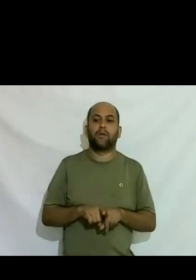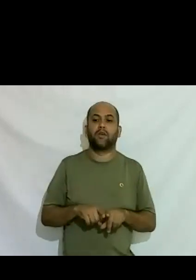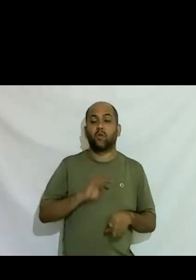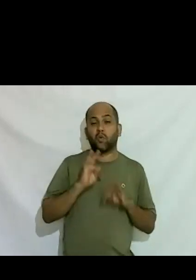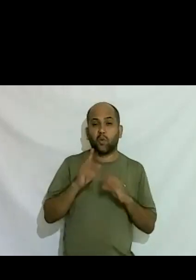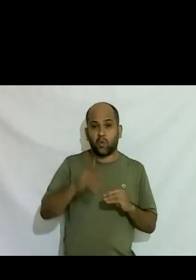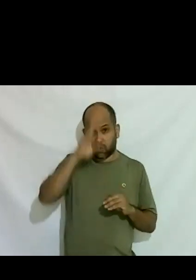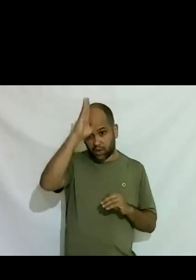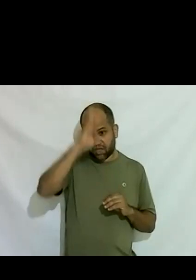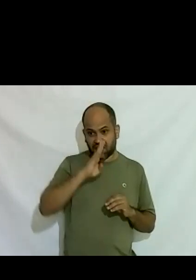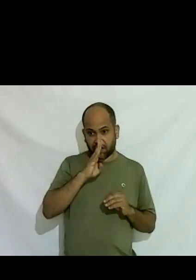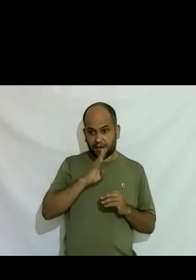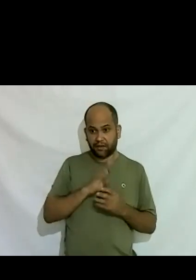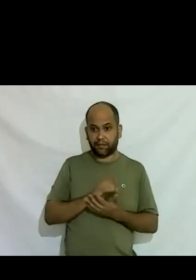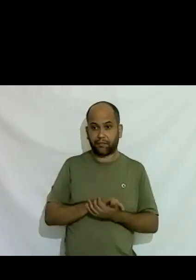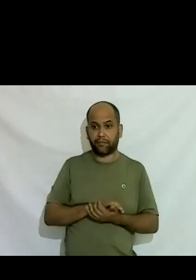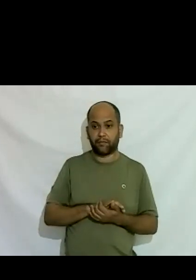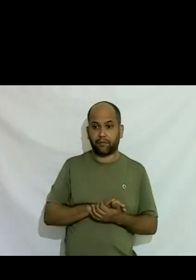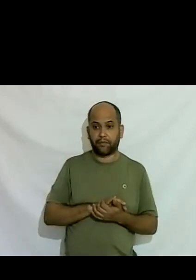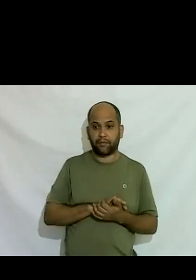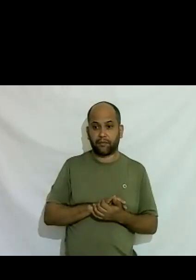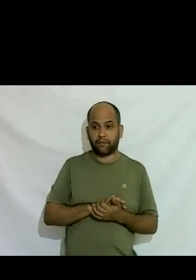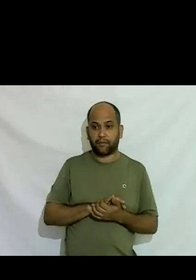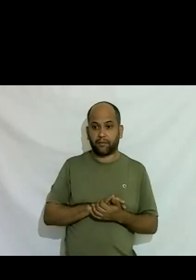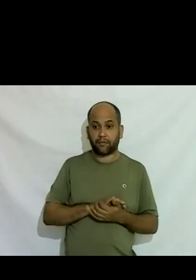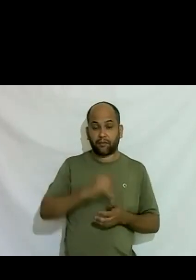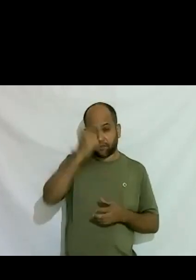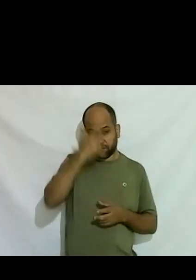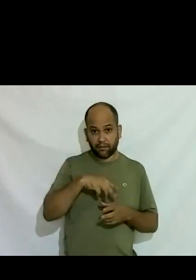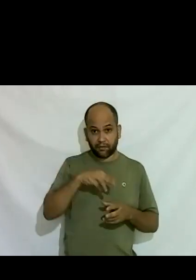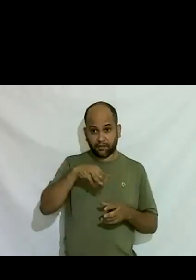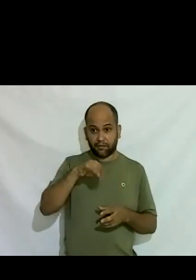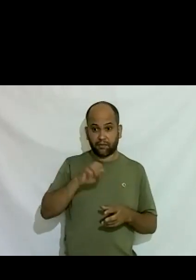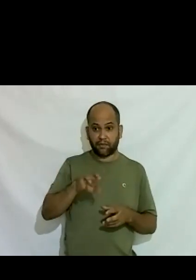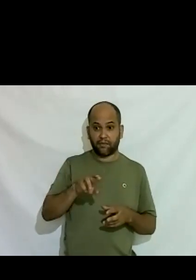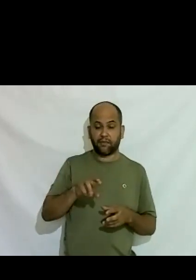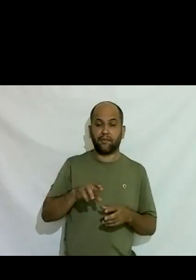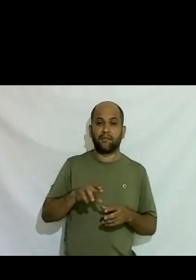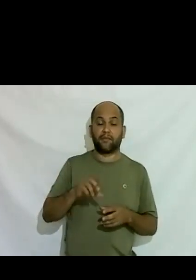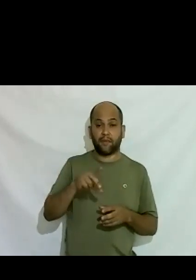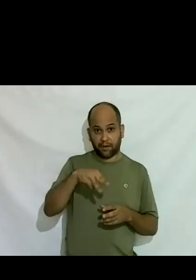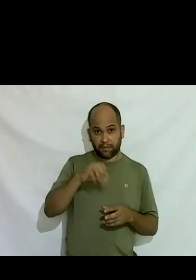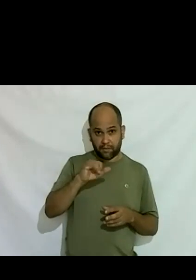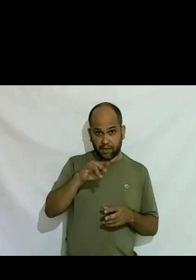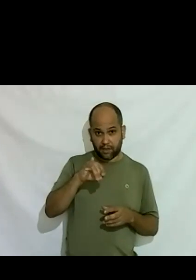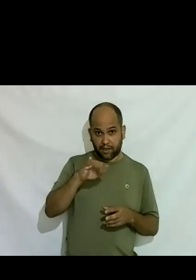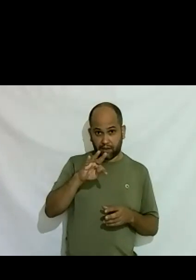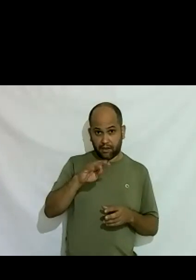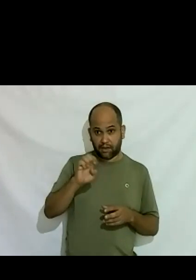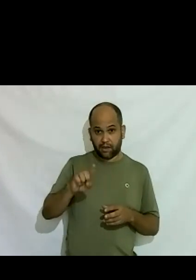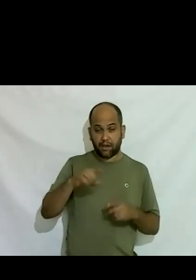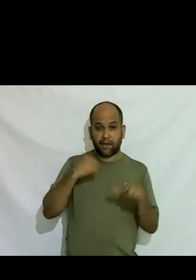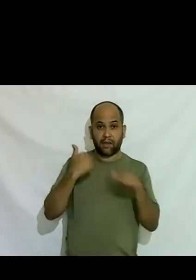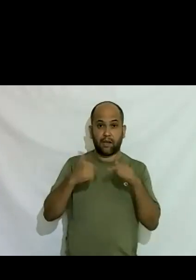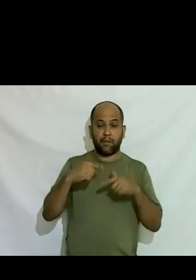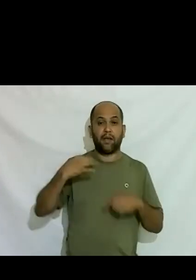grátis simplesmente eu e Maite a gente trabalha voluntariamente Laerte Coutinho também